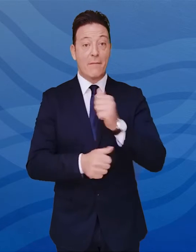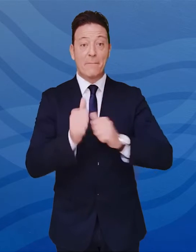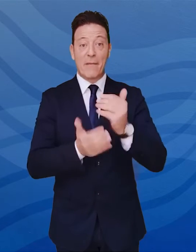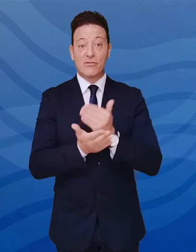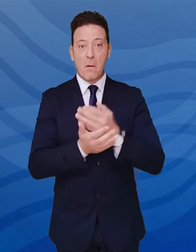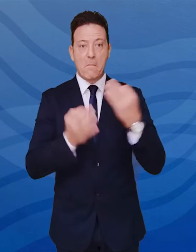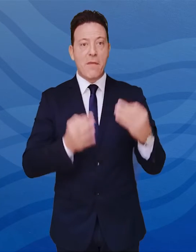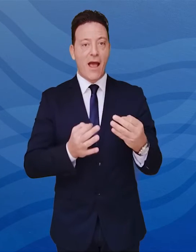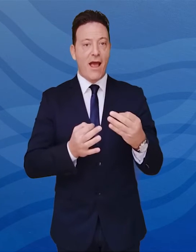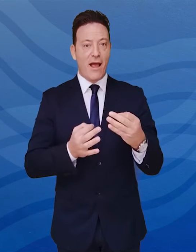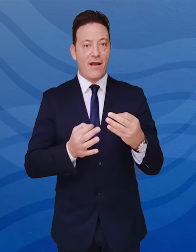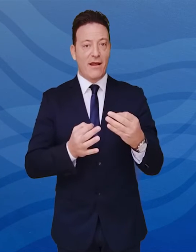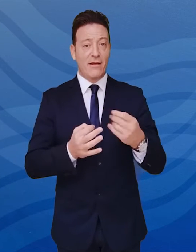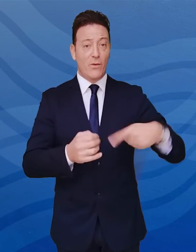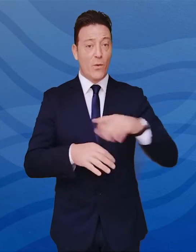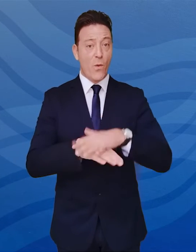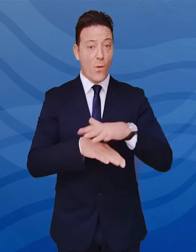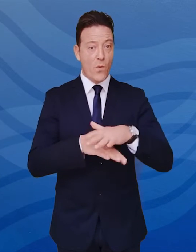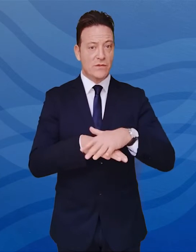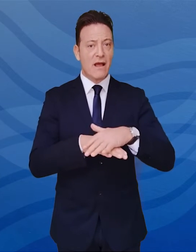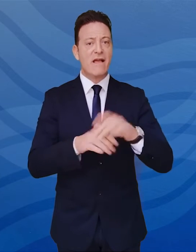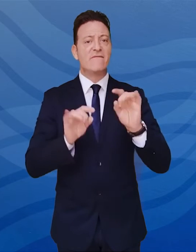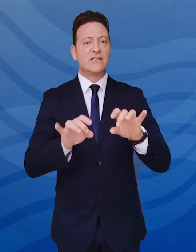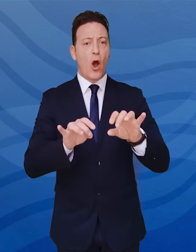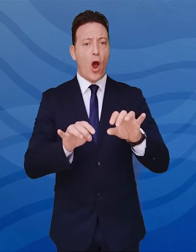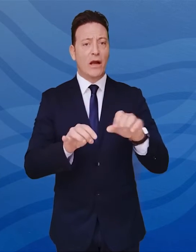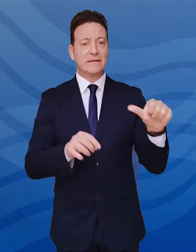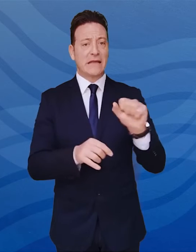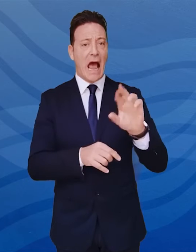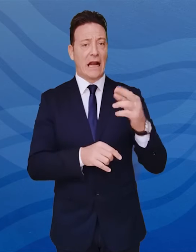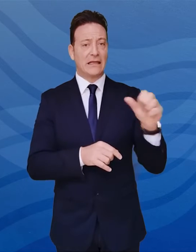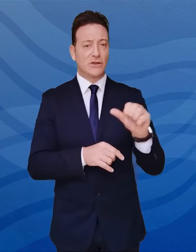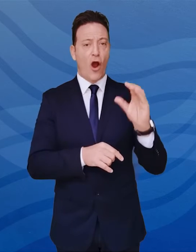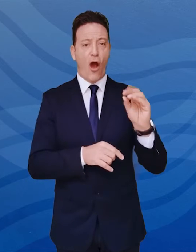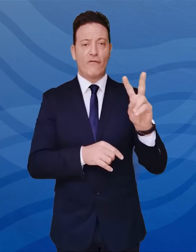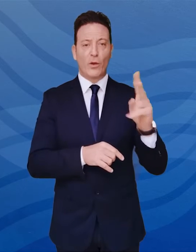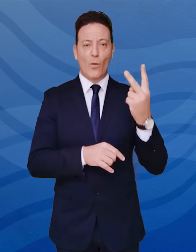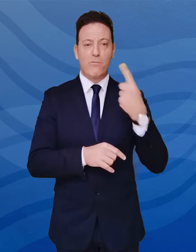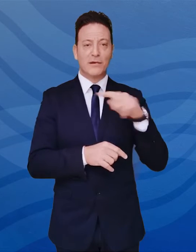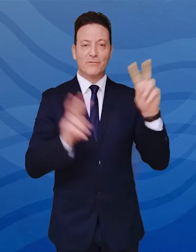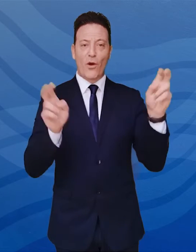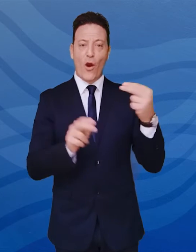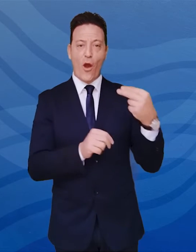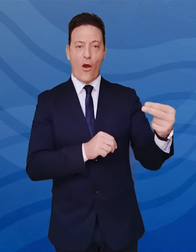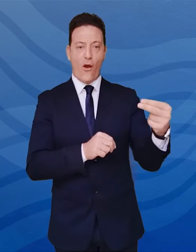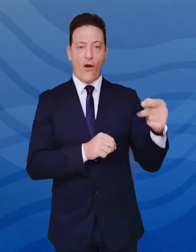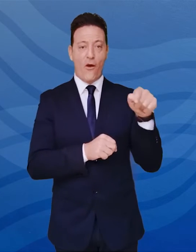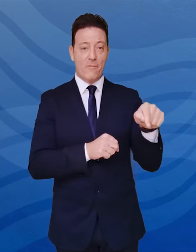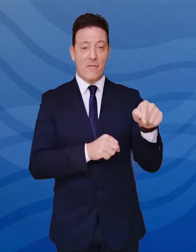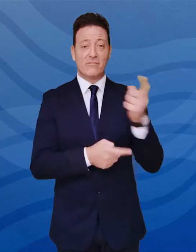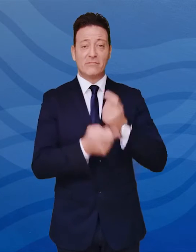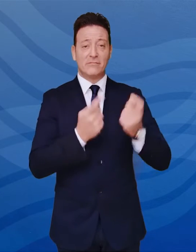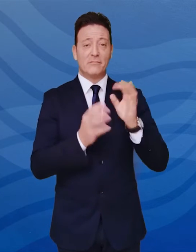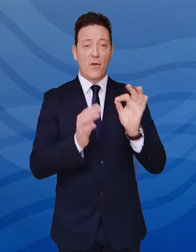è possibile evitare l'infezione da SARS-CoV-2. Così viene denominato il virus dal nome